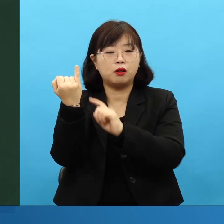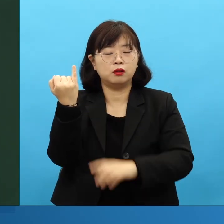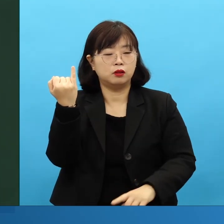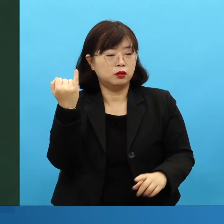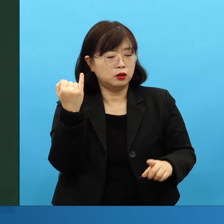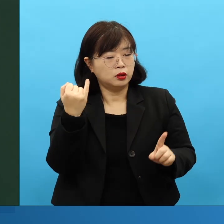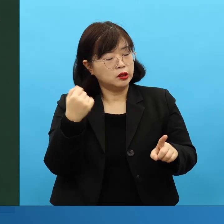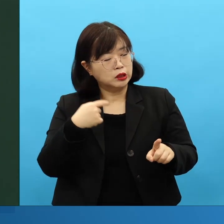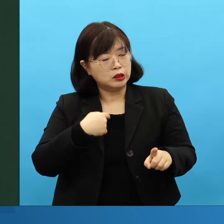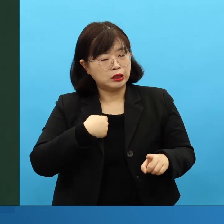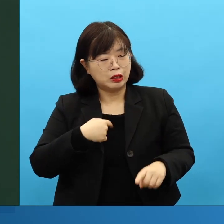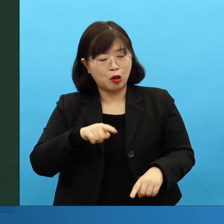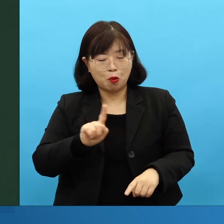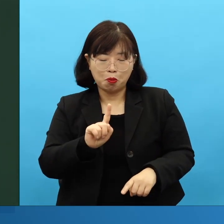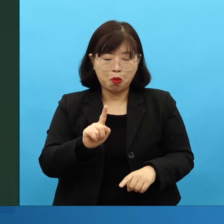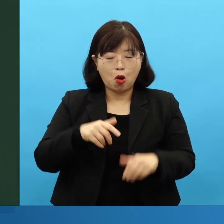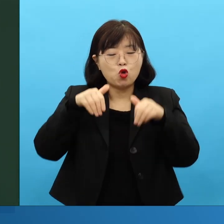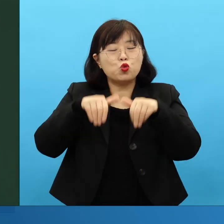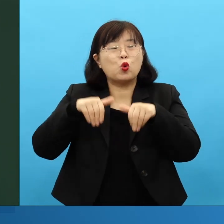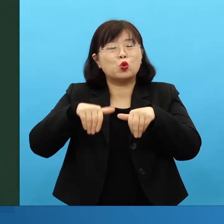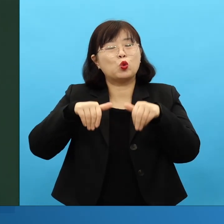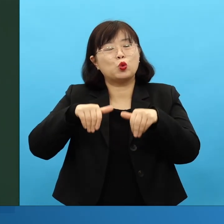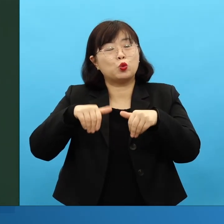이 기도의 사람은 알 수 있는 겁니다.